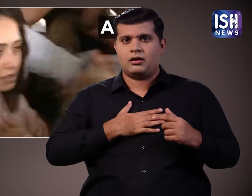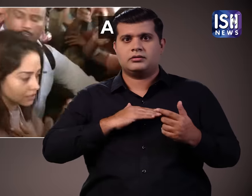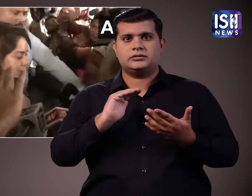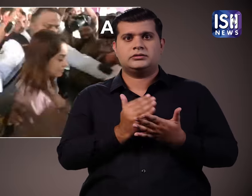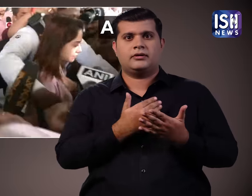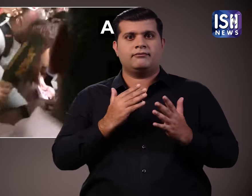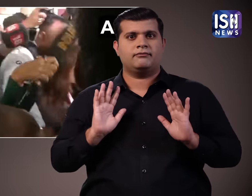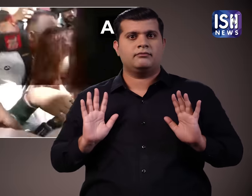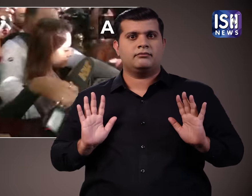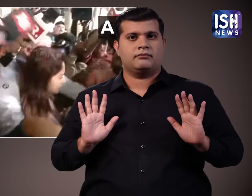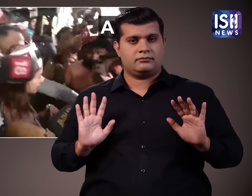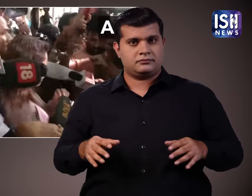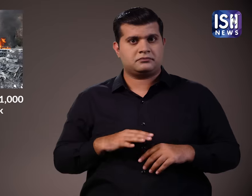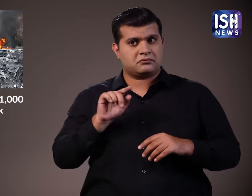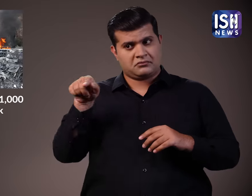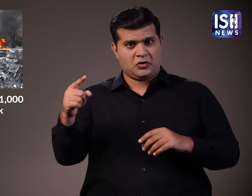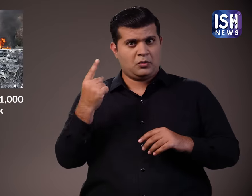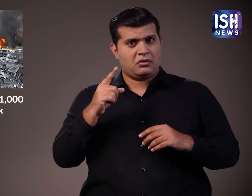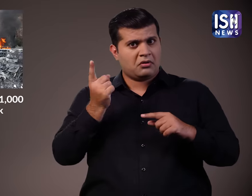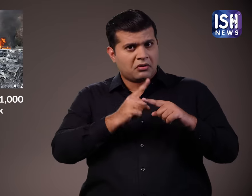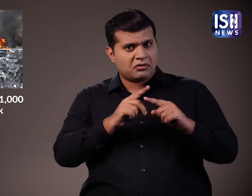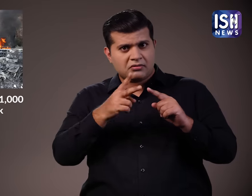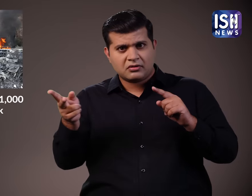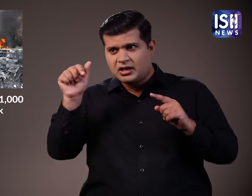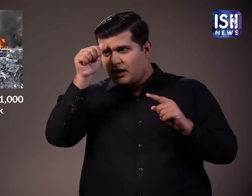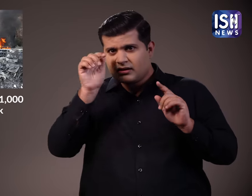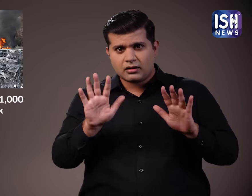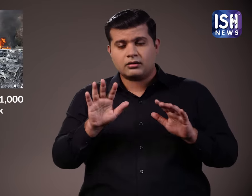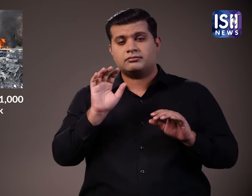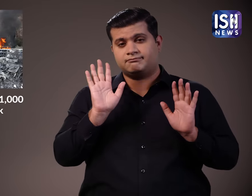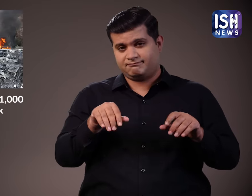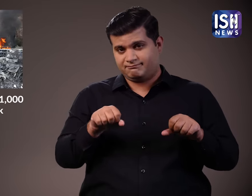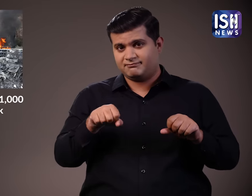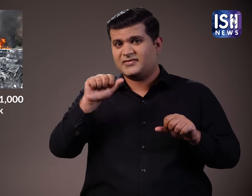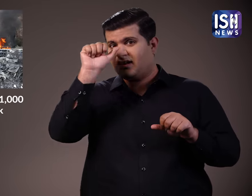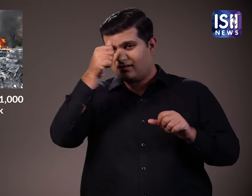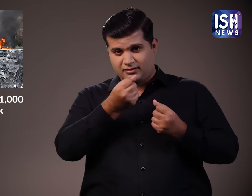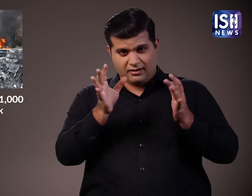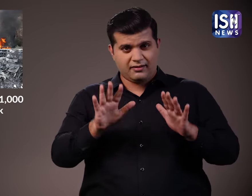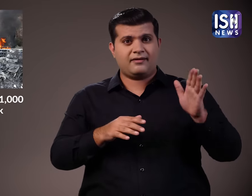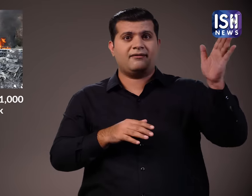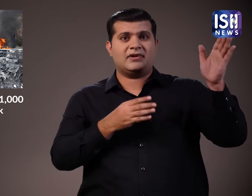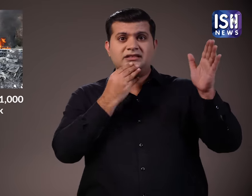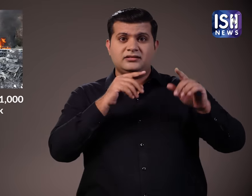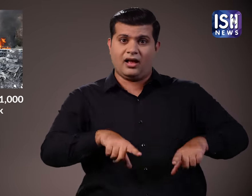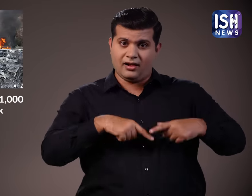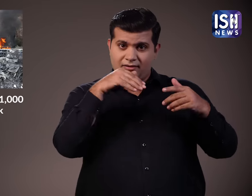भारत में उतरने पर उनकी आँखों में आसुत है क्या वहां और भारतिय फसे हुए है हाँ